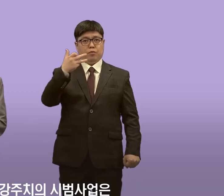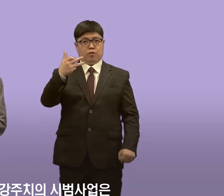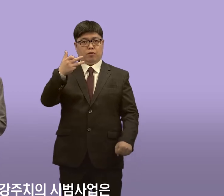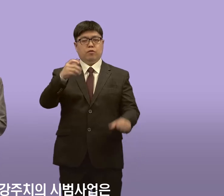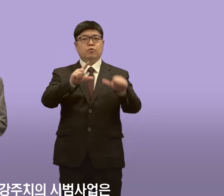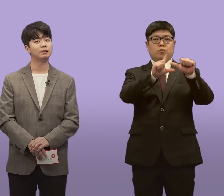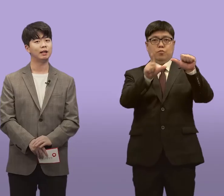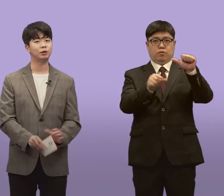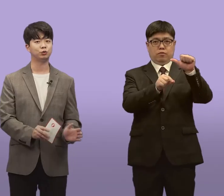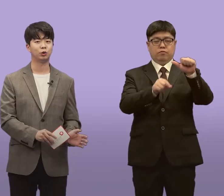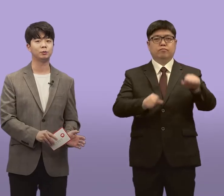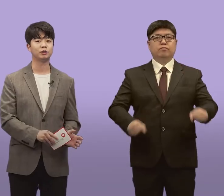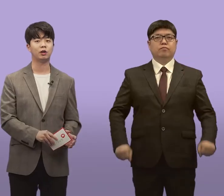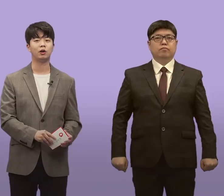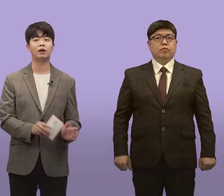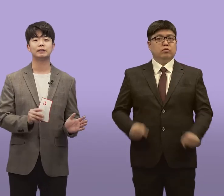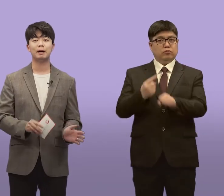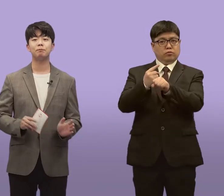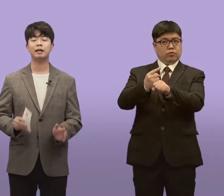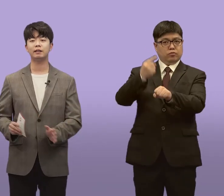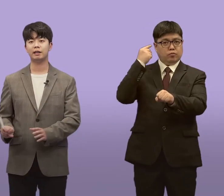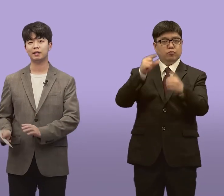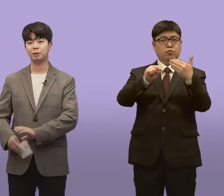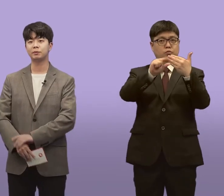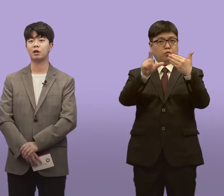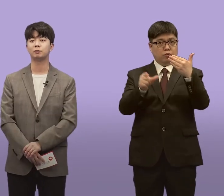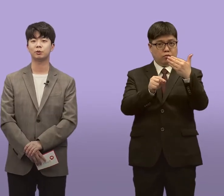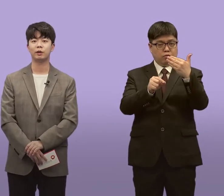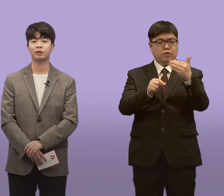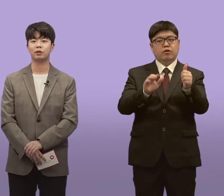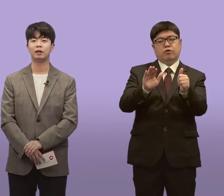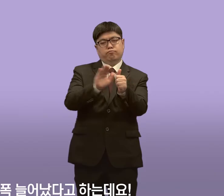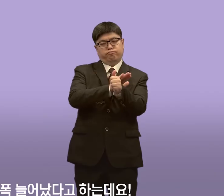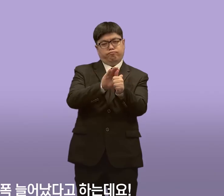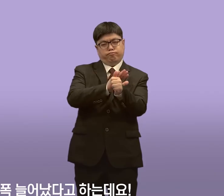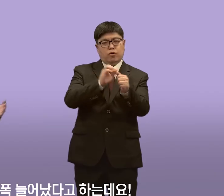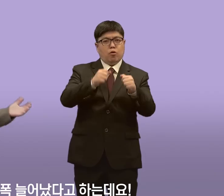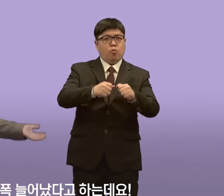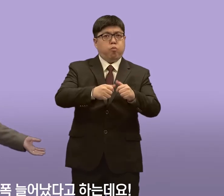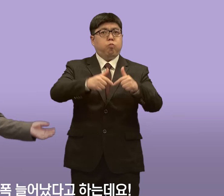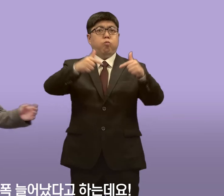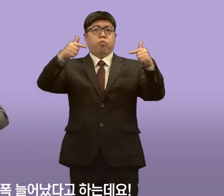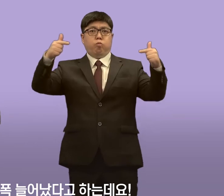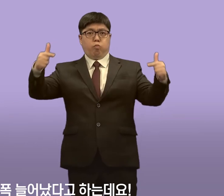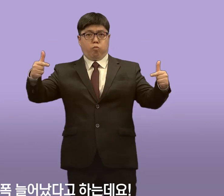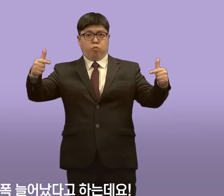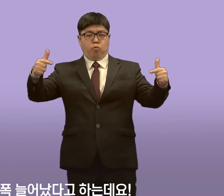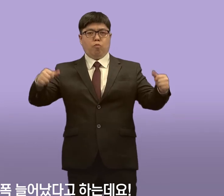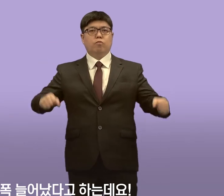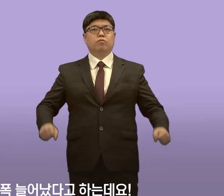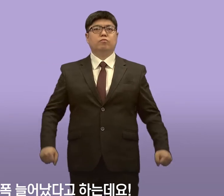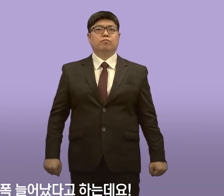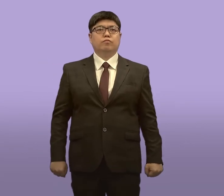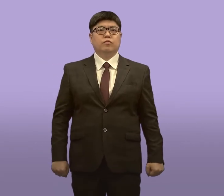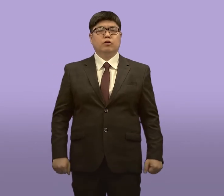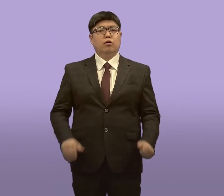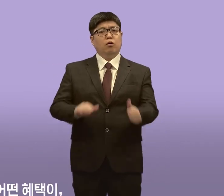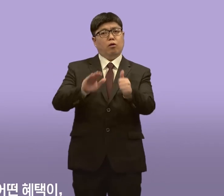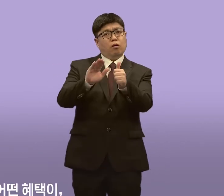시범사업은 작년 9월부터 3단계의 시범사업을 통해서 그 혜택이 대폭 늘어났다고 하는데요.